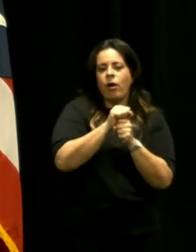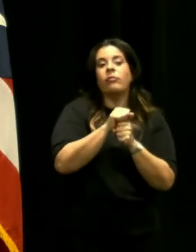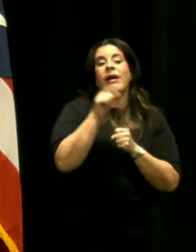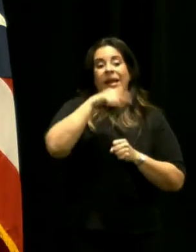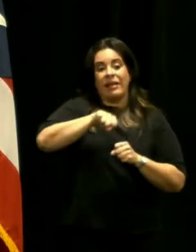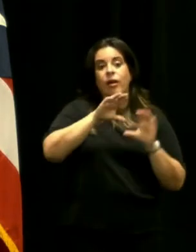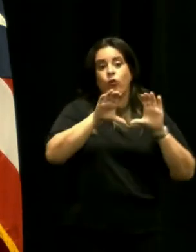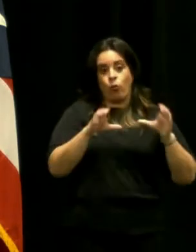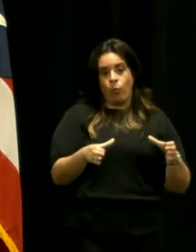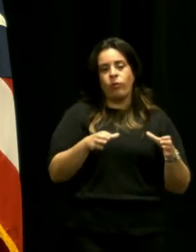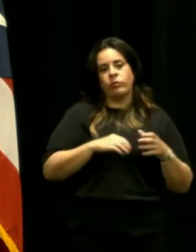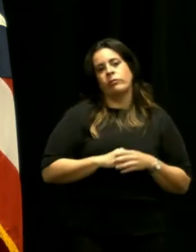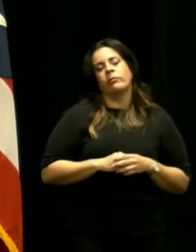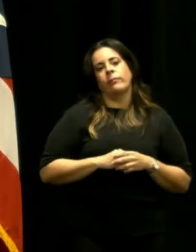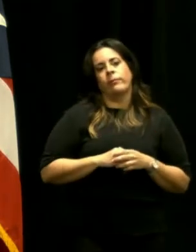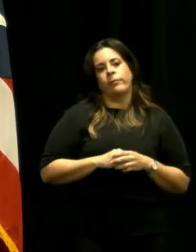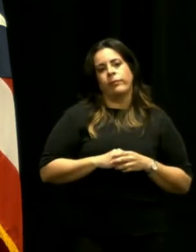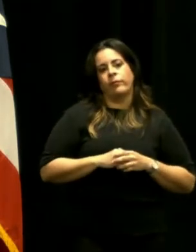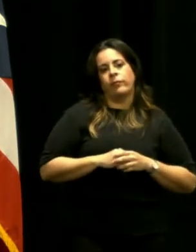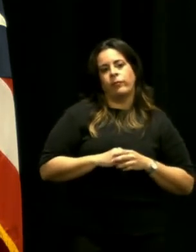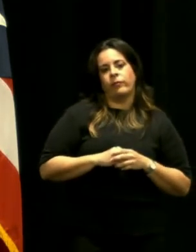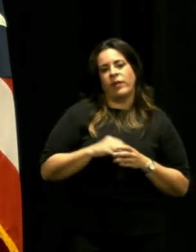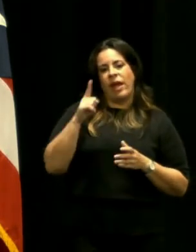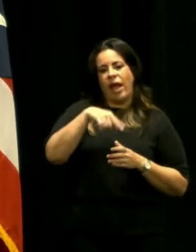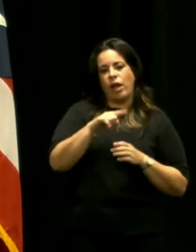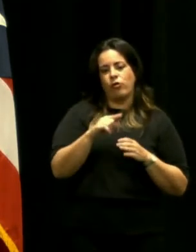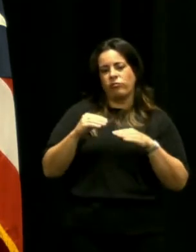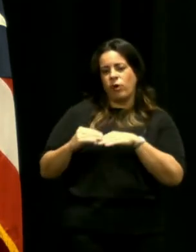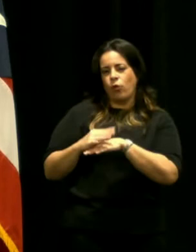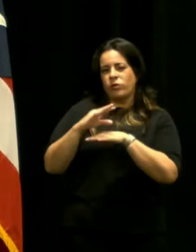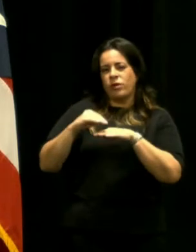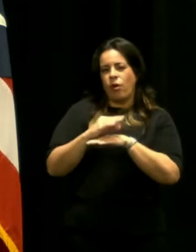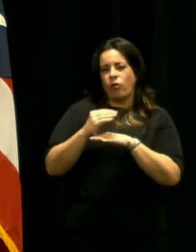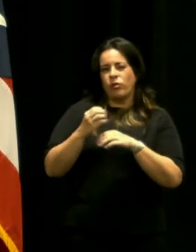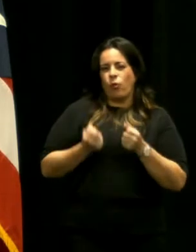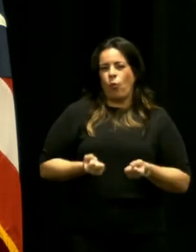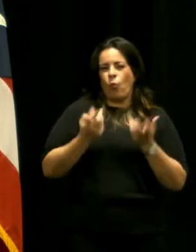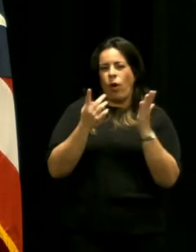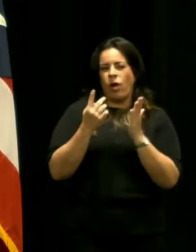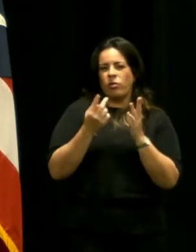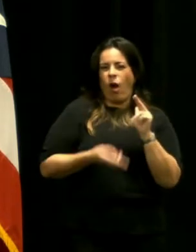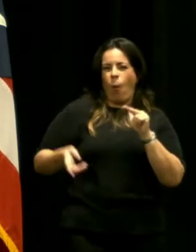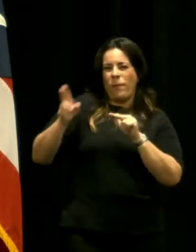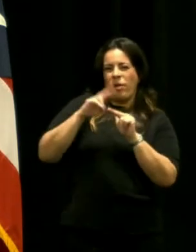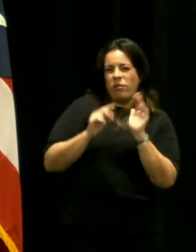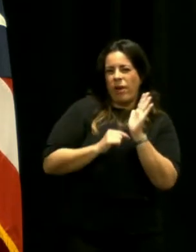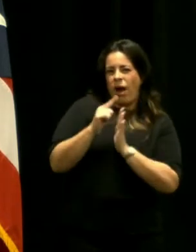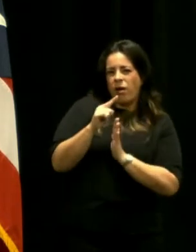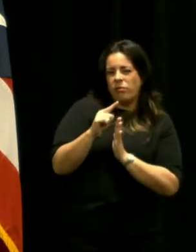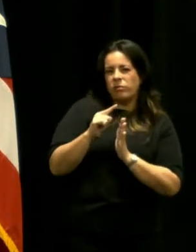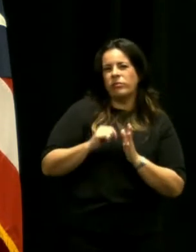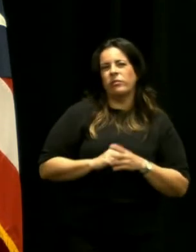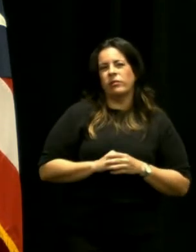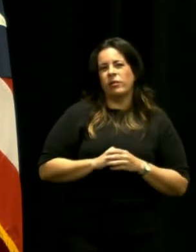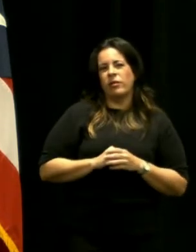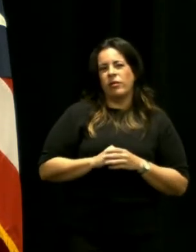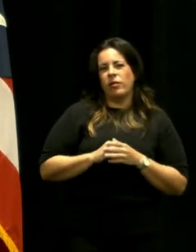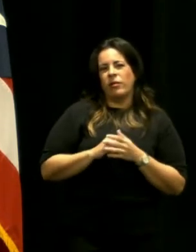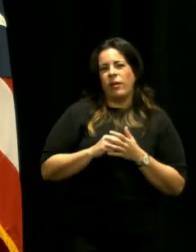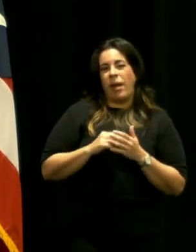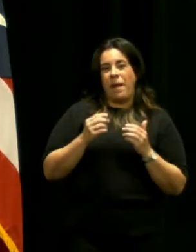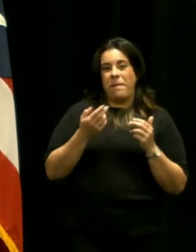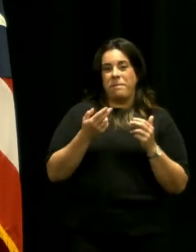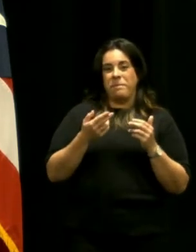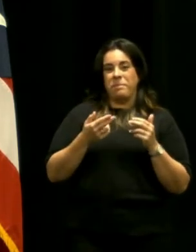comité los montos que recomendó de alzas subsiguientes terminan siendo hasta